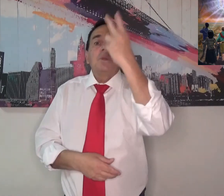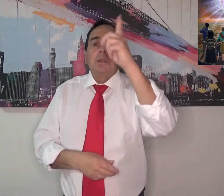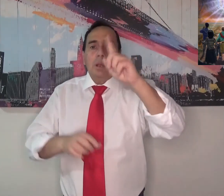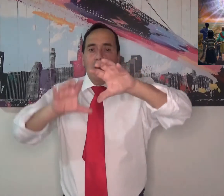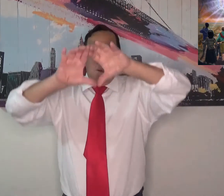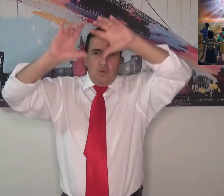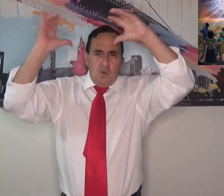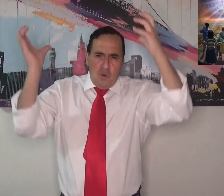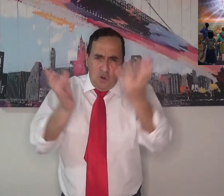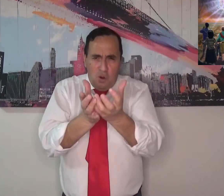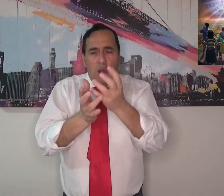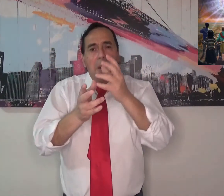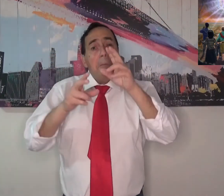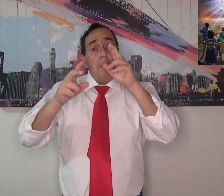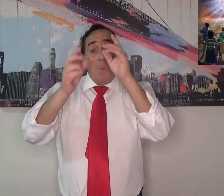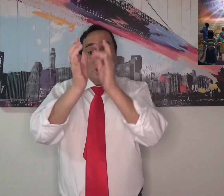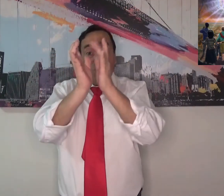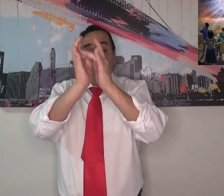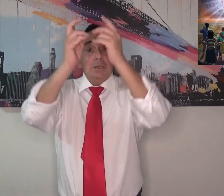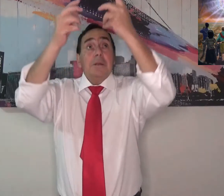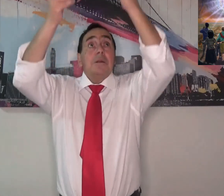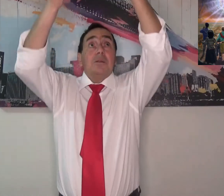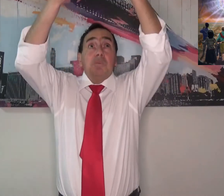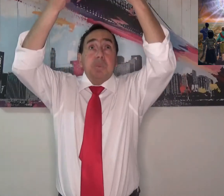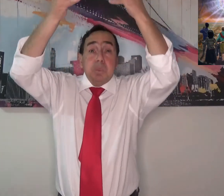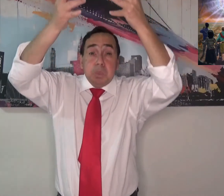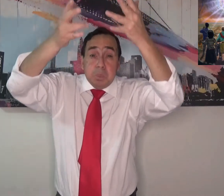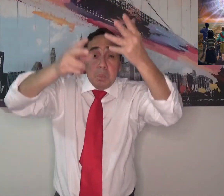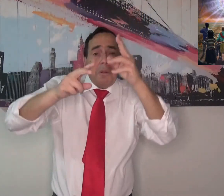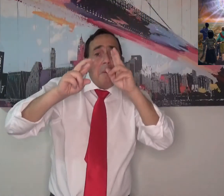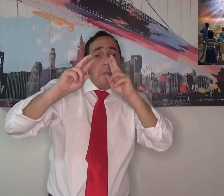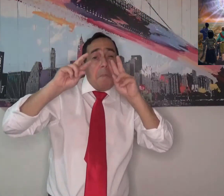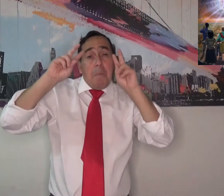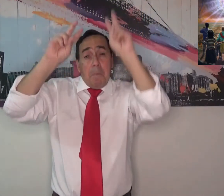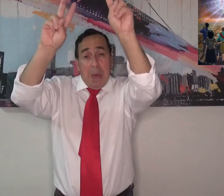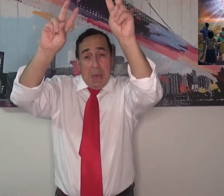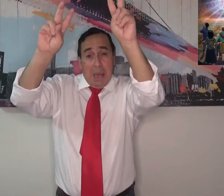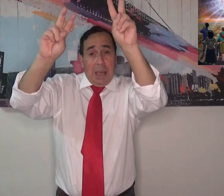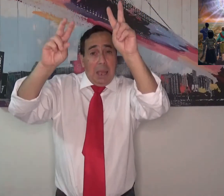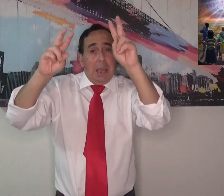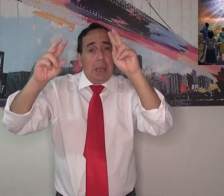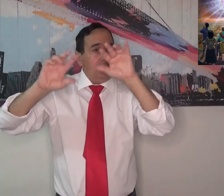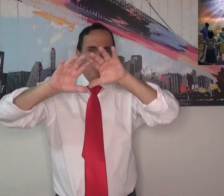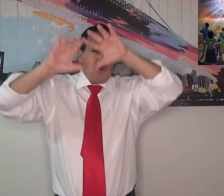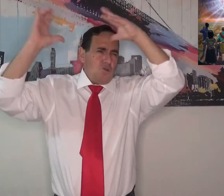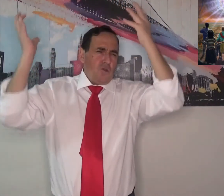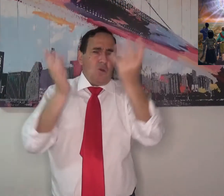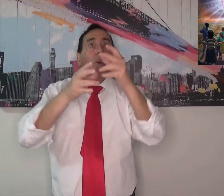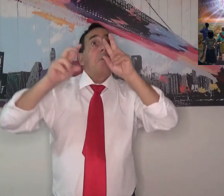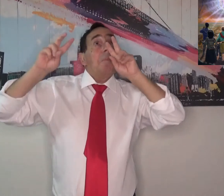Y si tú crees que lo van a ver en un país, no. Jesús vendrá en gloria y majestad. Todas las personas del